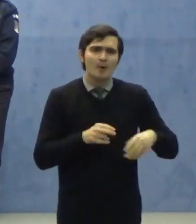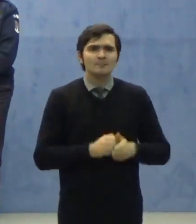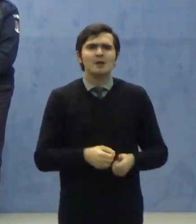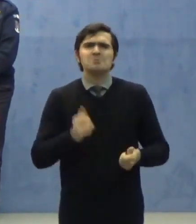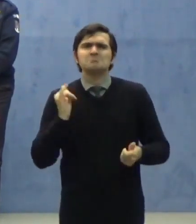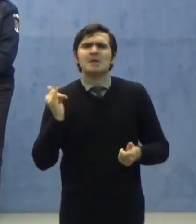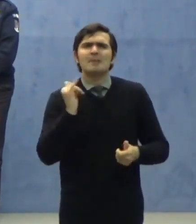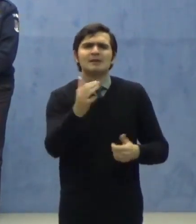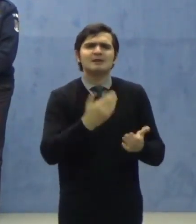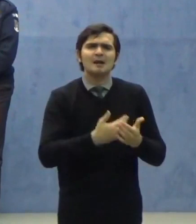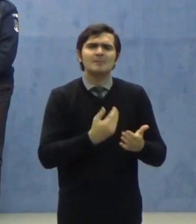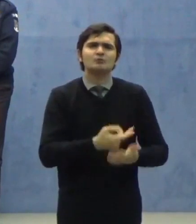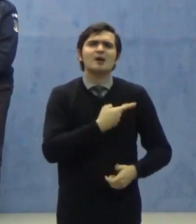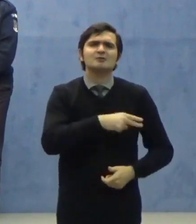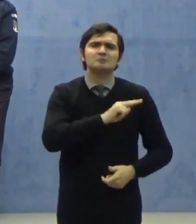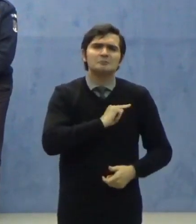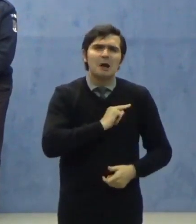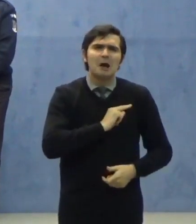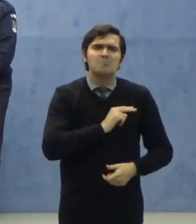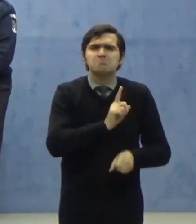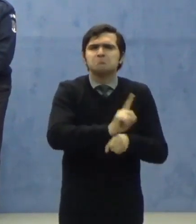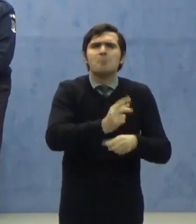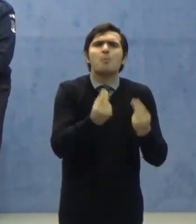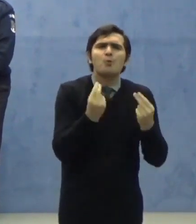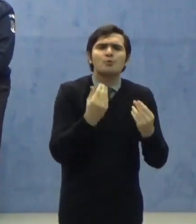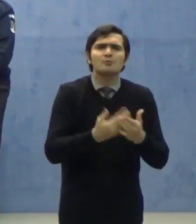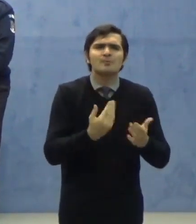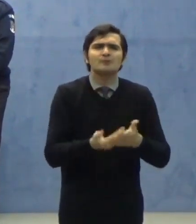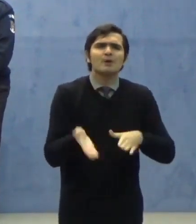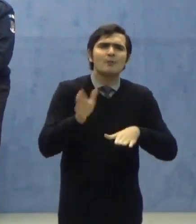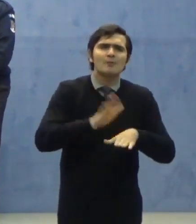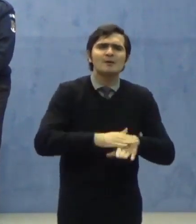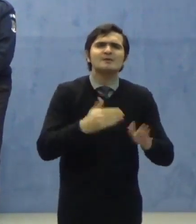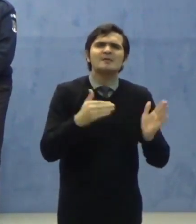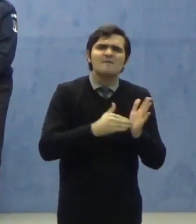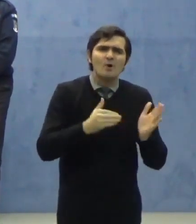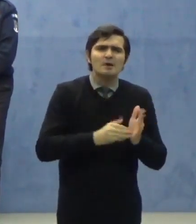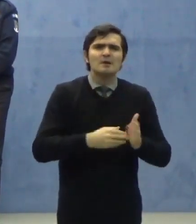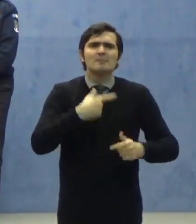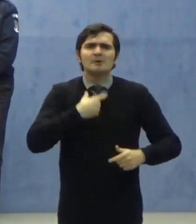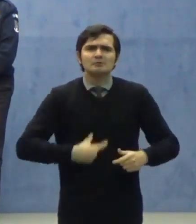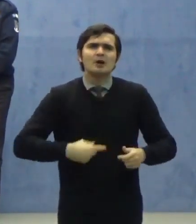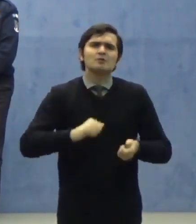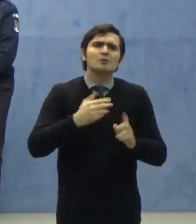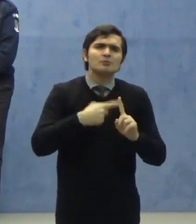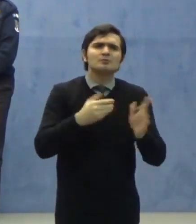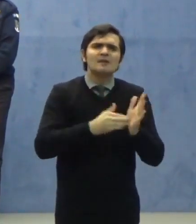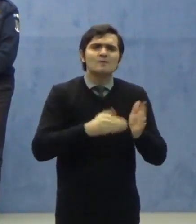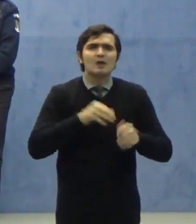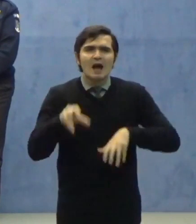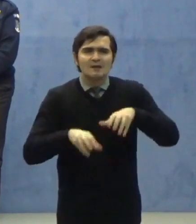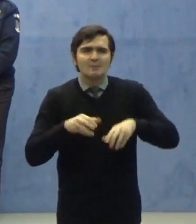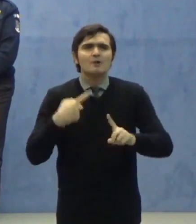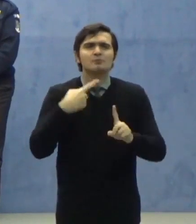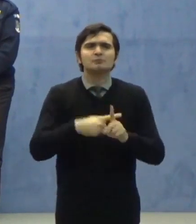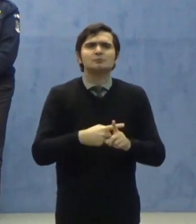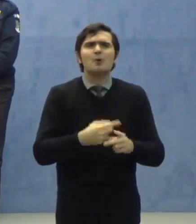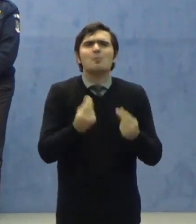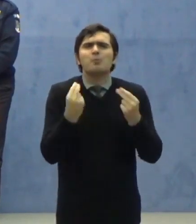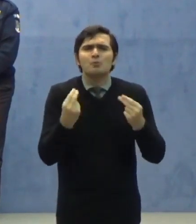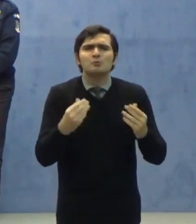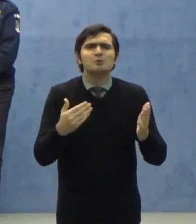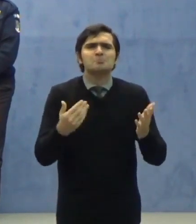pentru asigurarea de bunuri care acoperă necesitățile de bază ale persoanelor și animalelor de companie domestice, precum și bunuri necesare